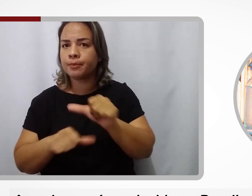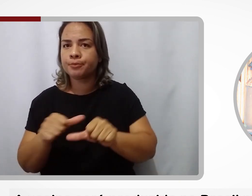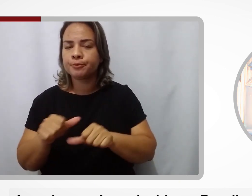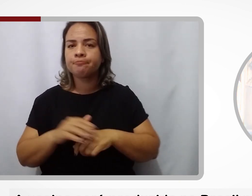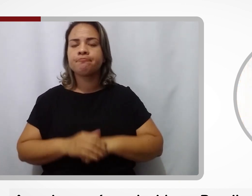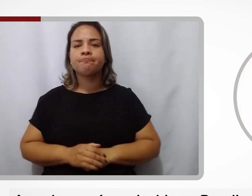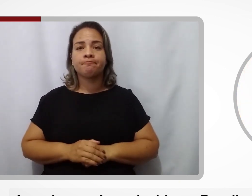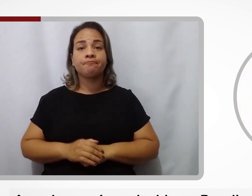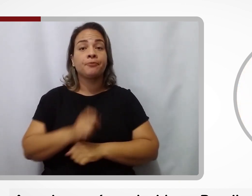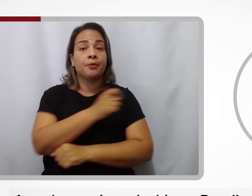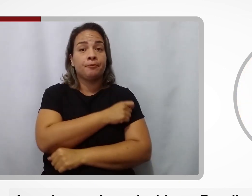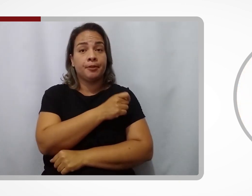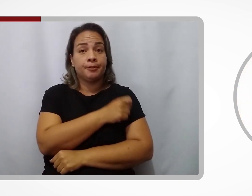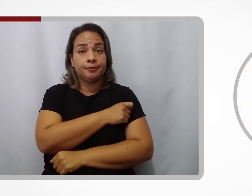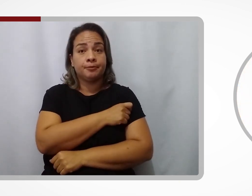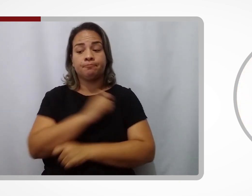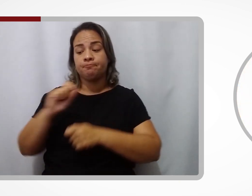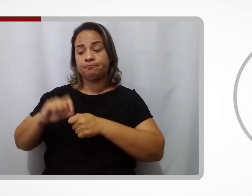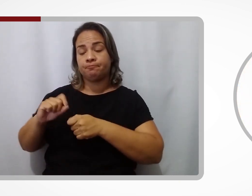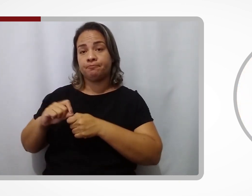Brasil pela Fiocruz.